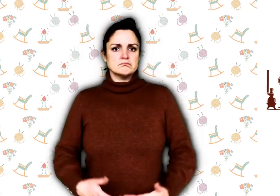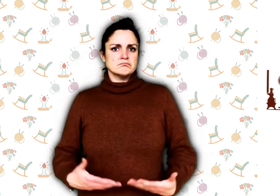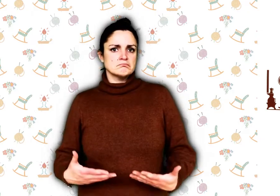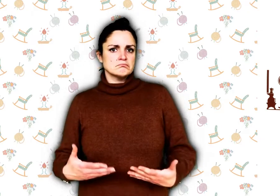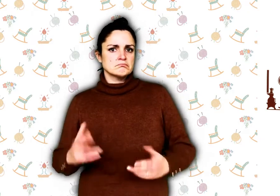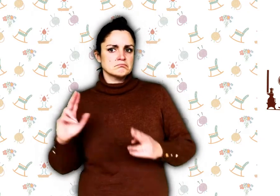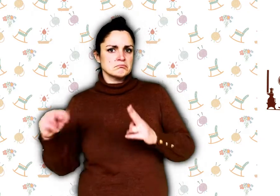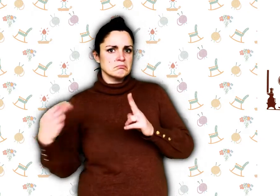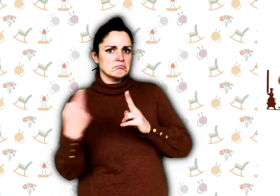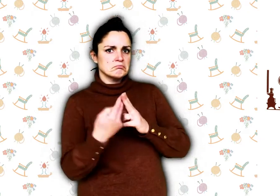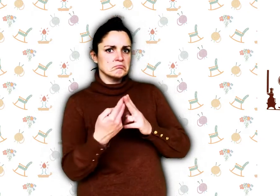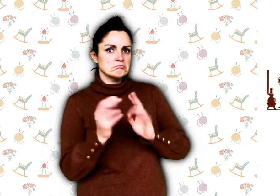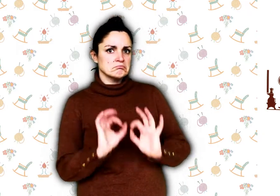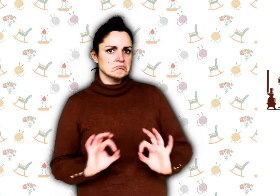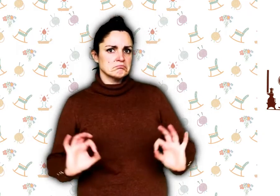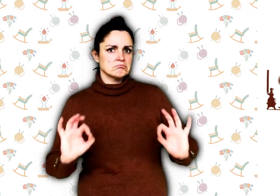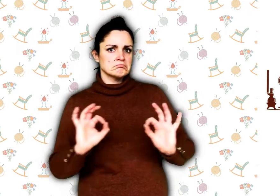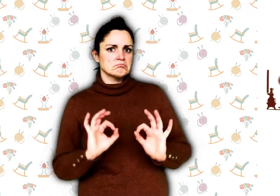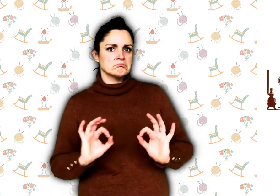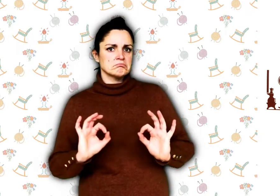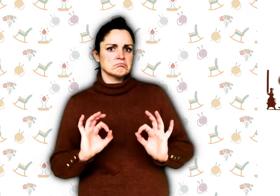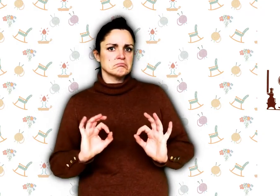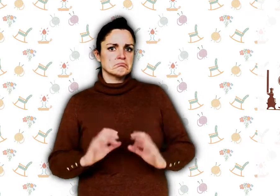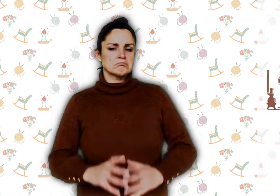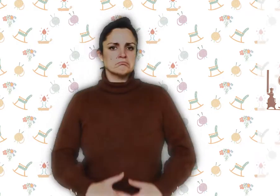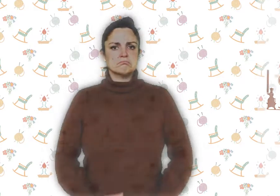Mais personne ne répondit.